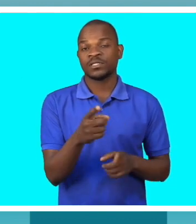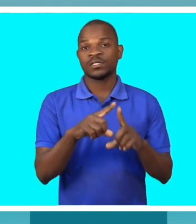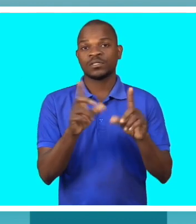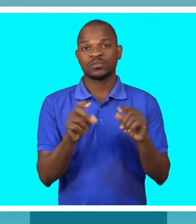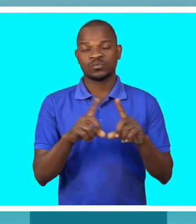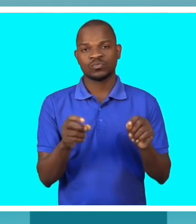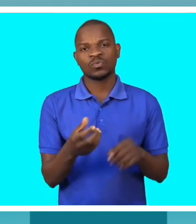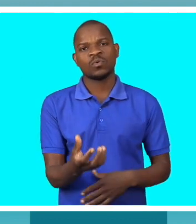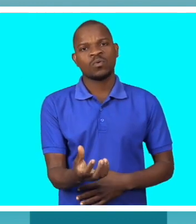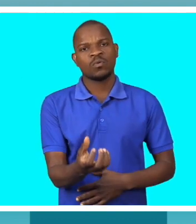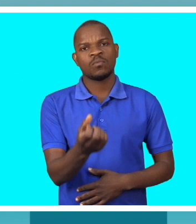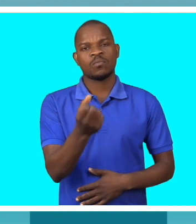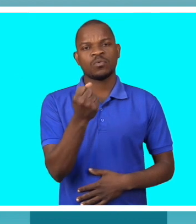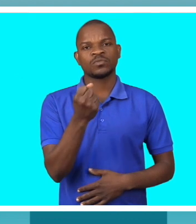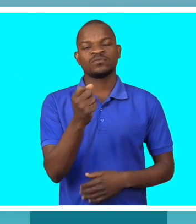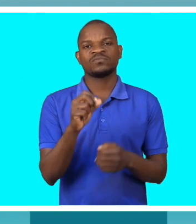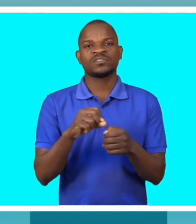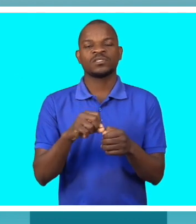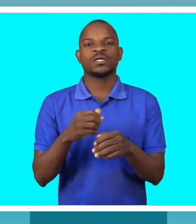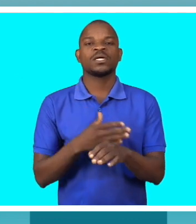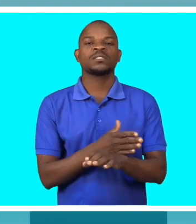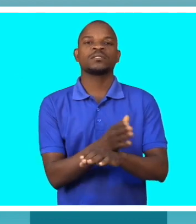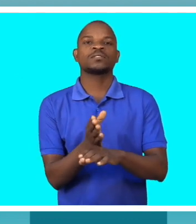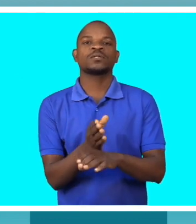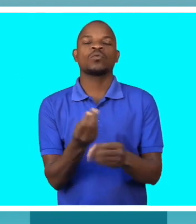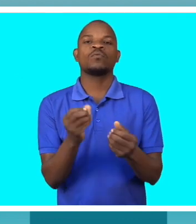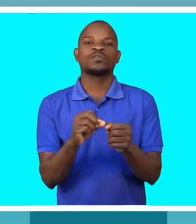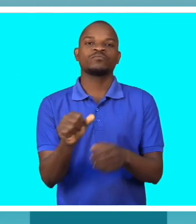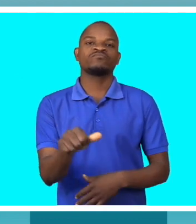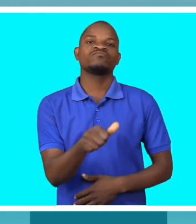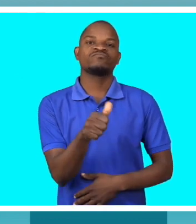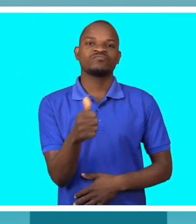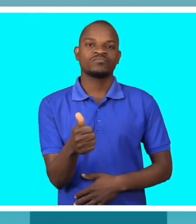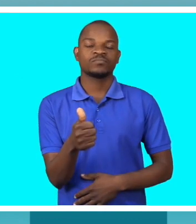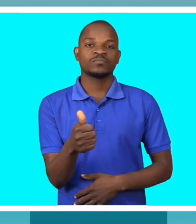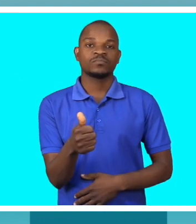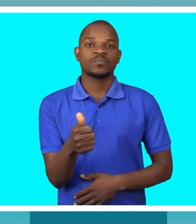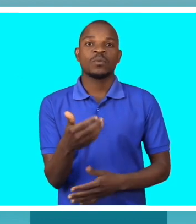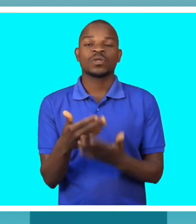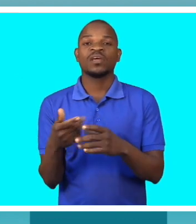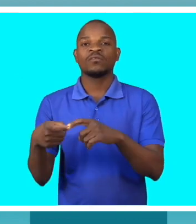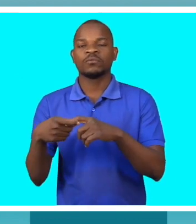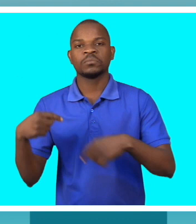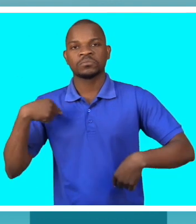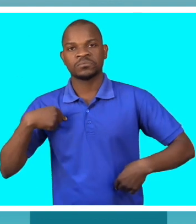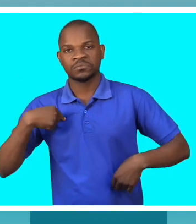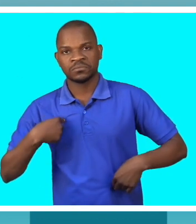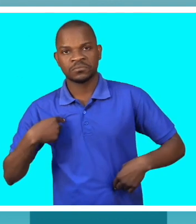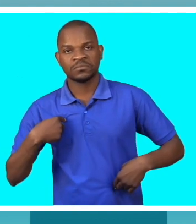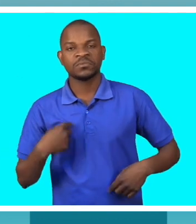alguma maneira, atrasar aquilo que é o processo de reabilitação de uma mesma pessoa. É a família que é afetada, é o parceiro que é afetado,